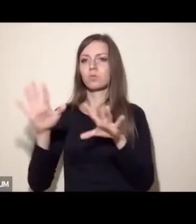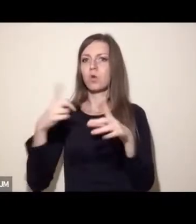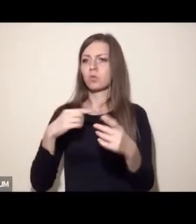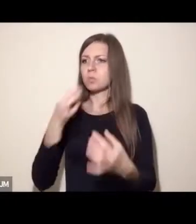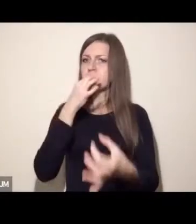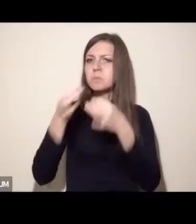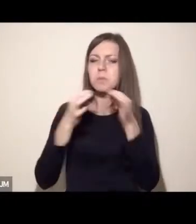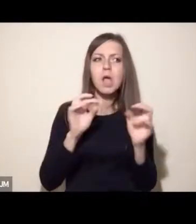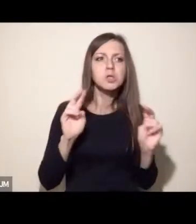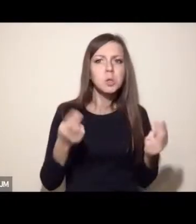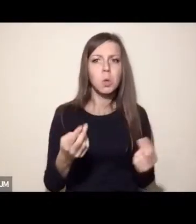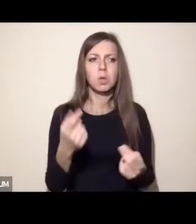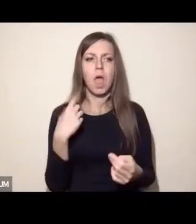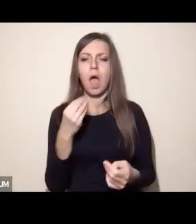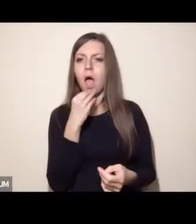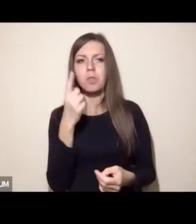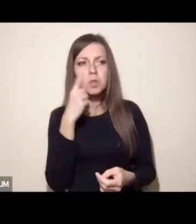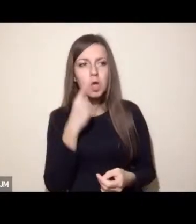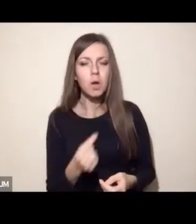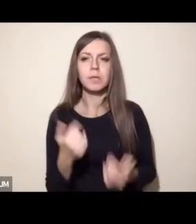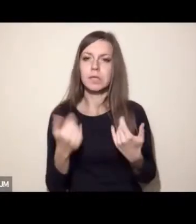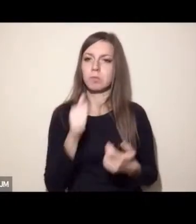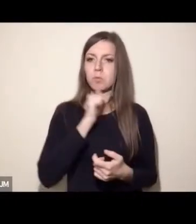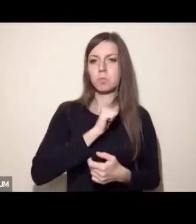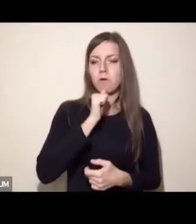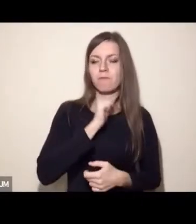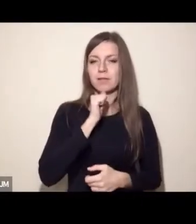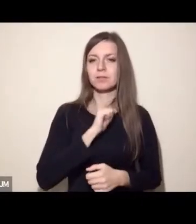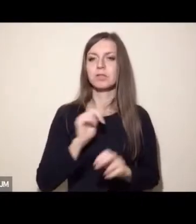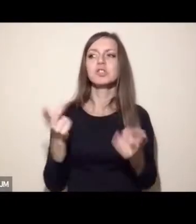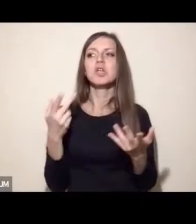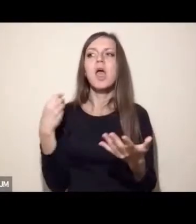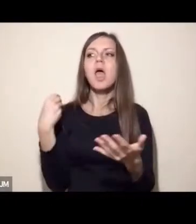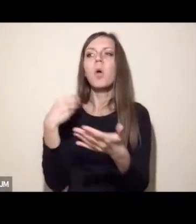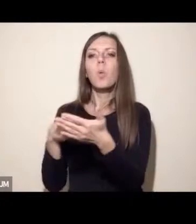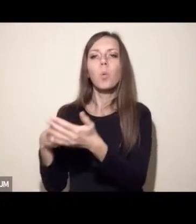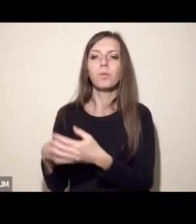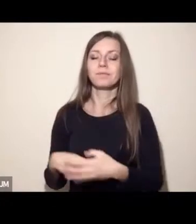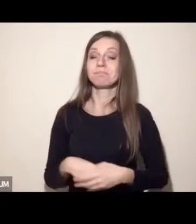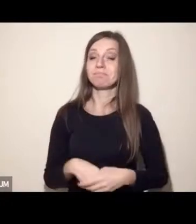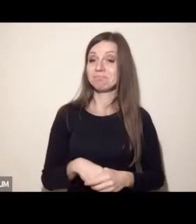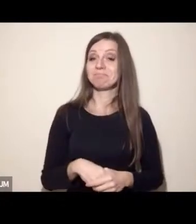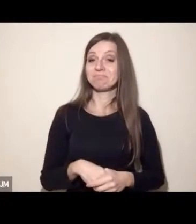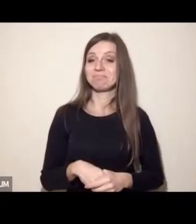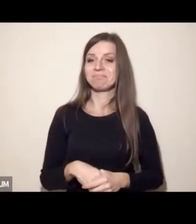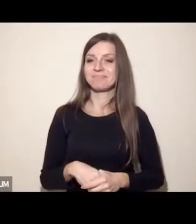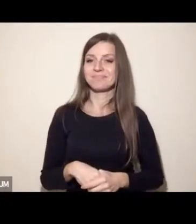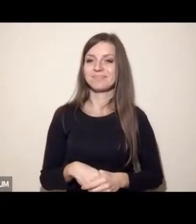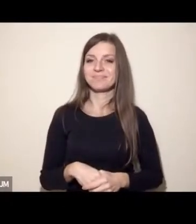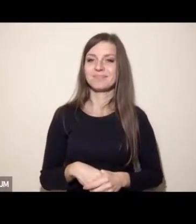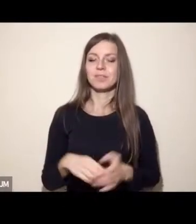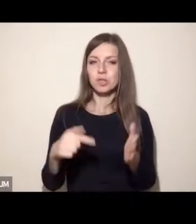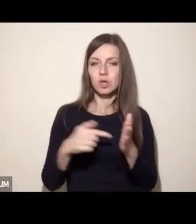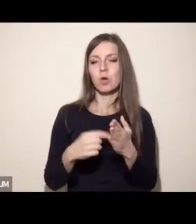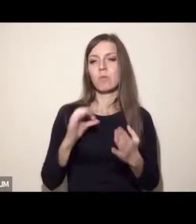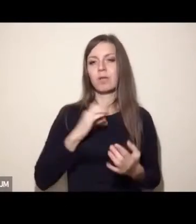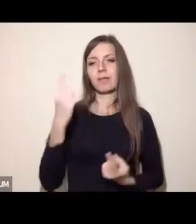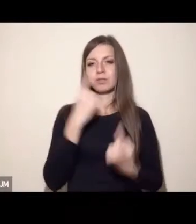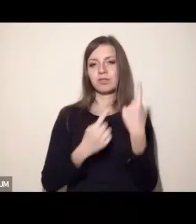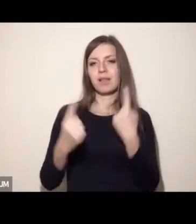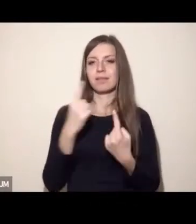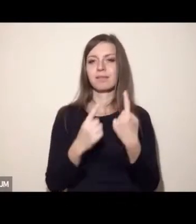było, co to było, bo było smaczne i chcieliby spróbować. I to myślę jest postawa, która bardzo mi mocno przyświeca w